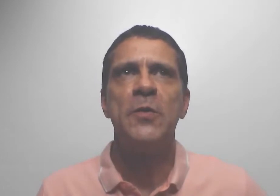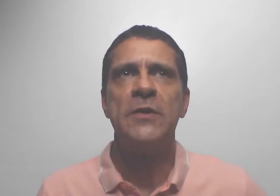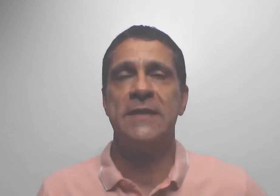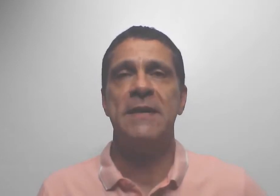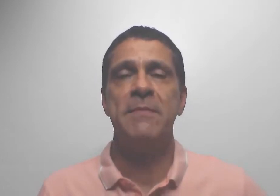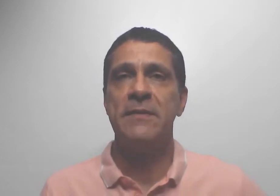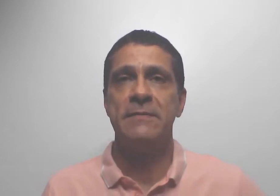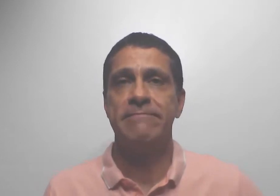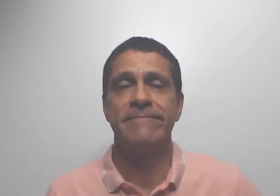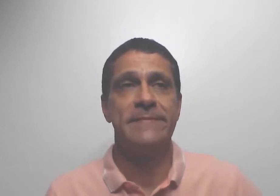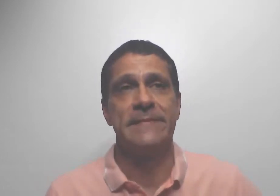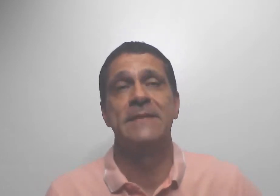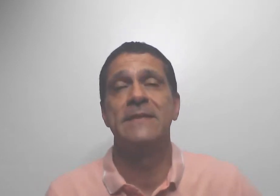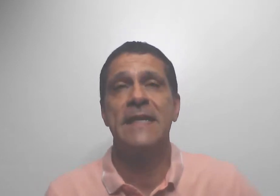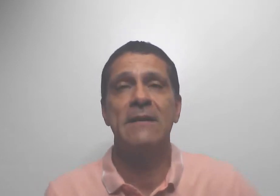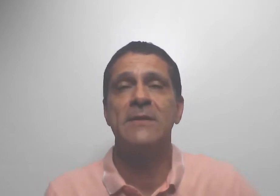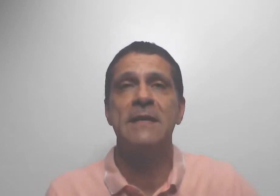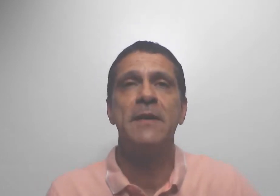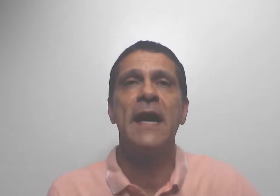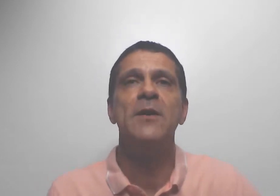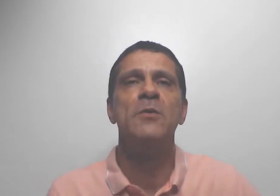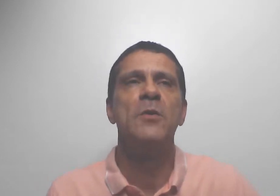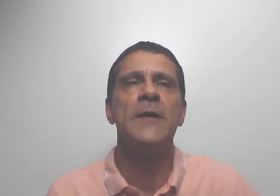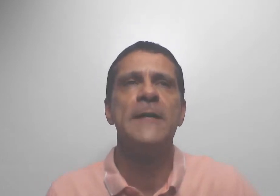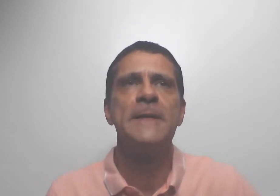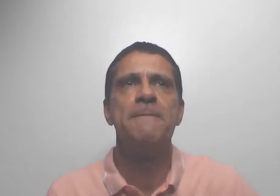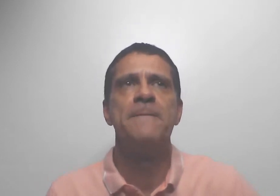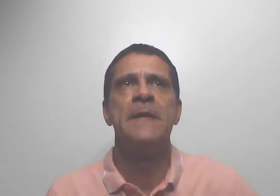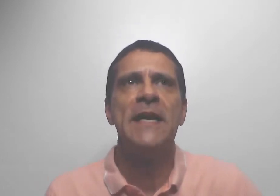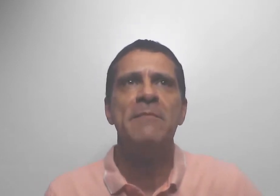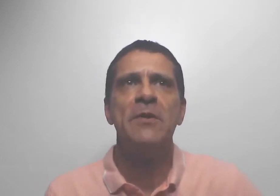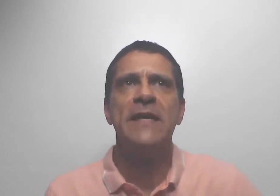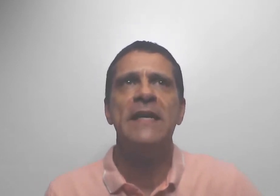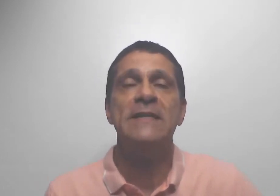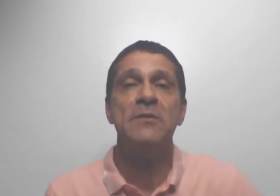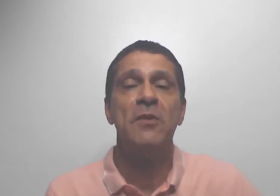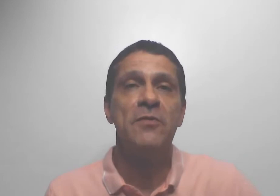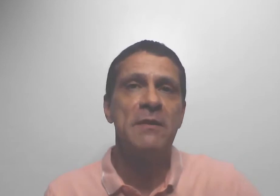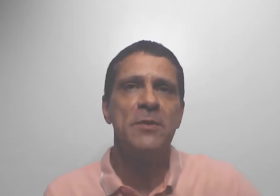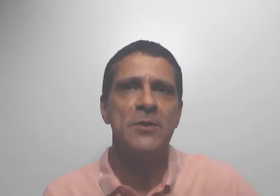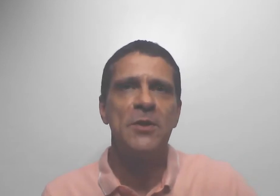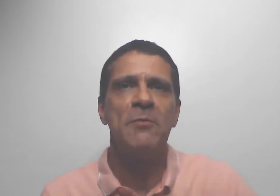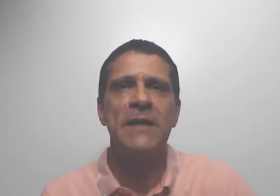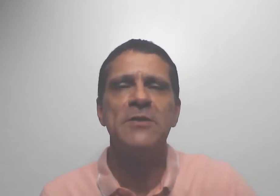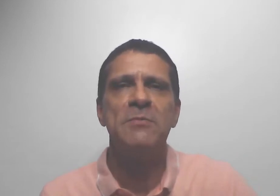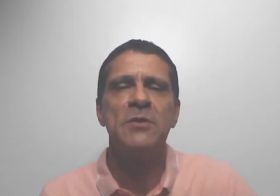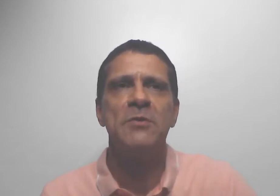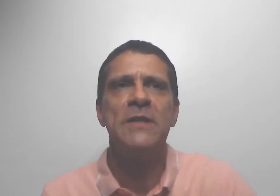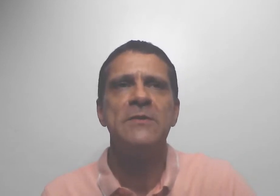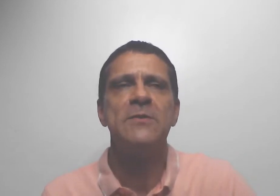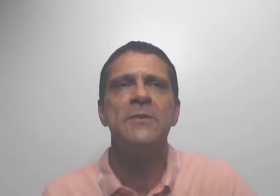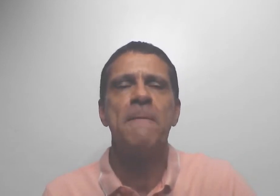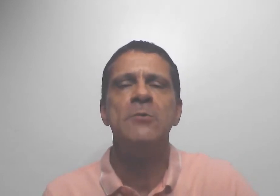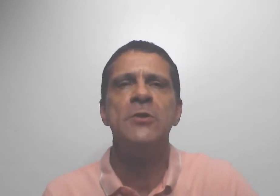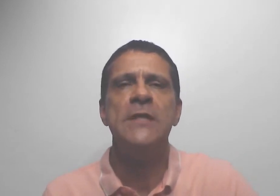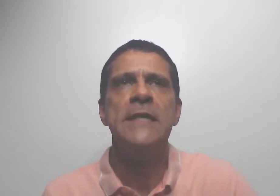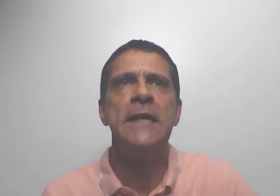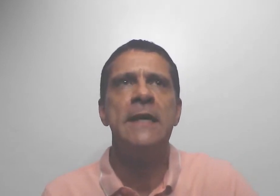Jezamir, esses casos sempre caíam com ele. E eu me lembro que ele se envolvia emocionalmente muito com isso. E no dia